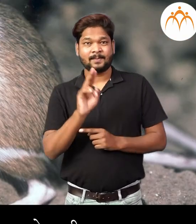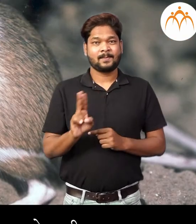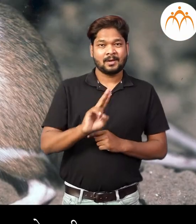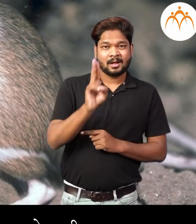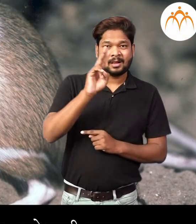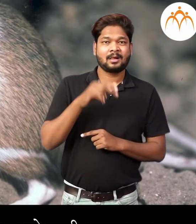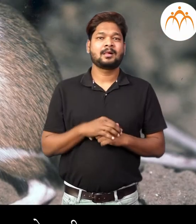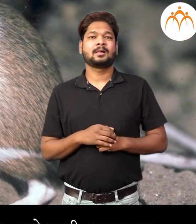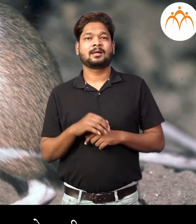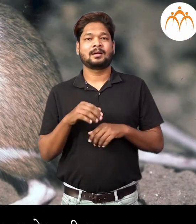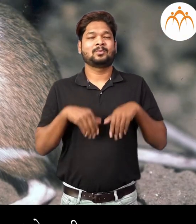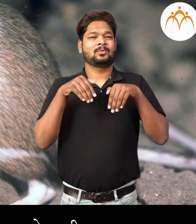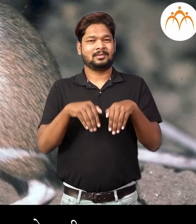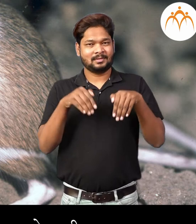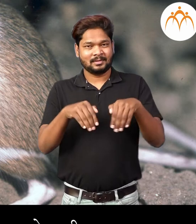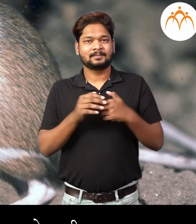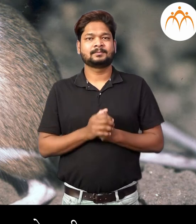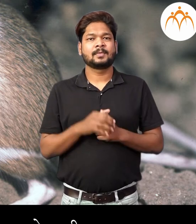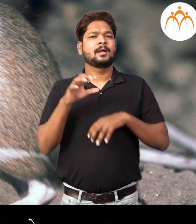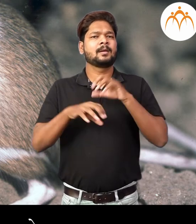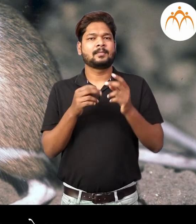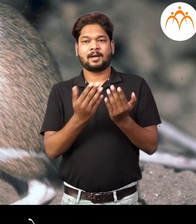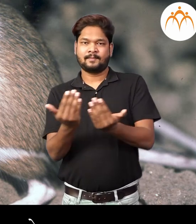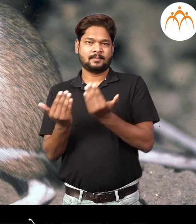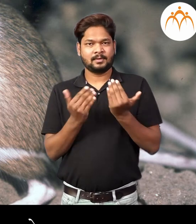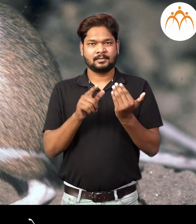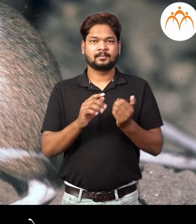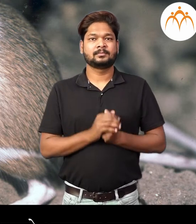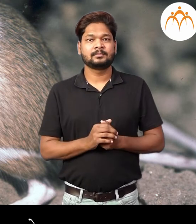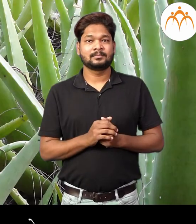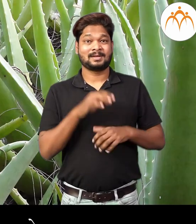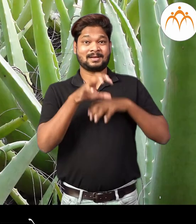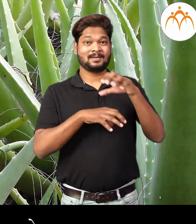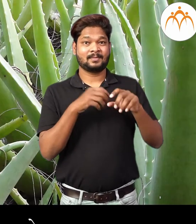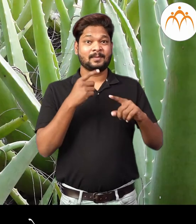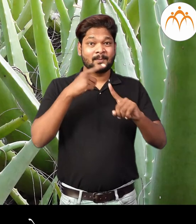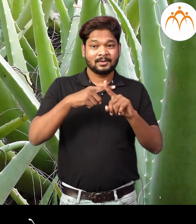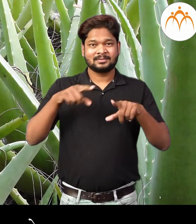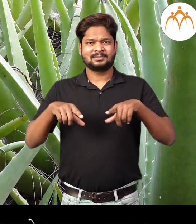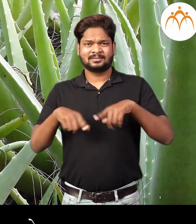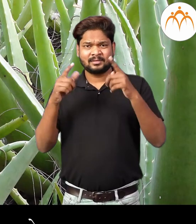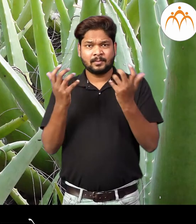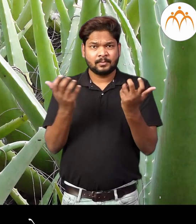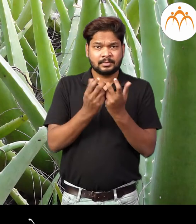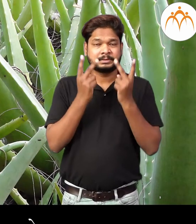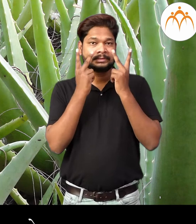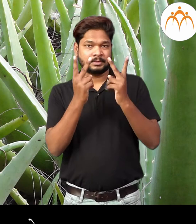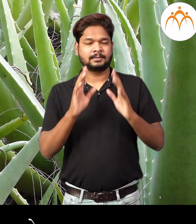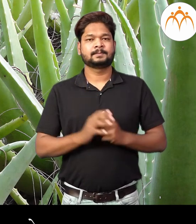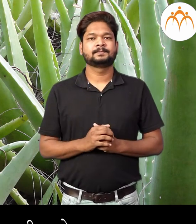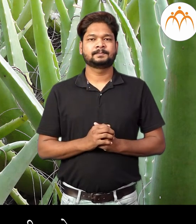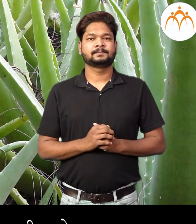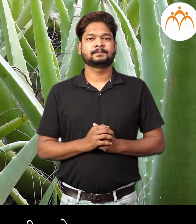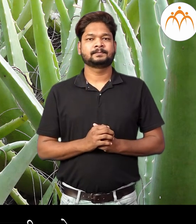कांगारु उंदीर असे प्राणी अधरतात या प्राण्यान मध्धे, वो वनस्पतीन मध्धे दिश्णारे अनुकुलन पाहुया